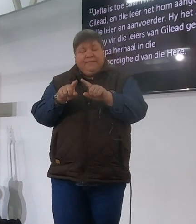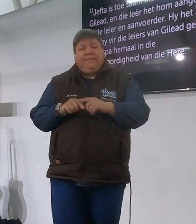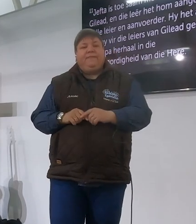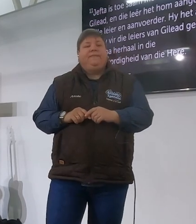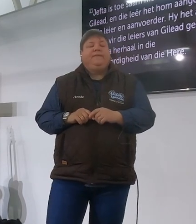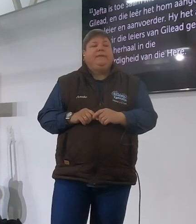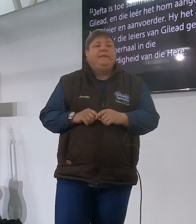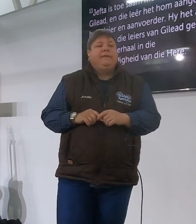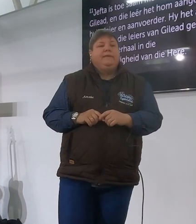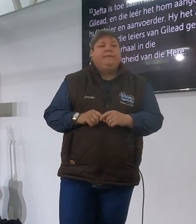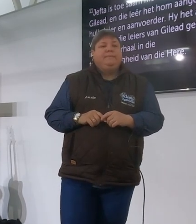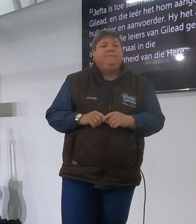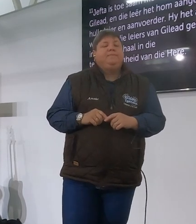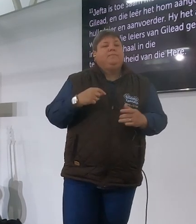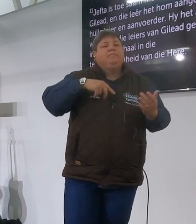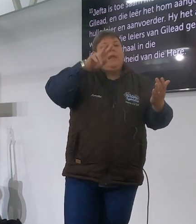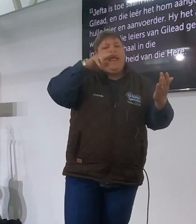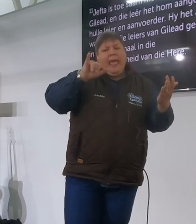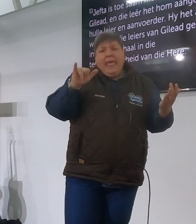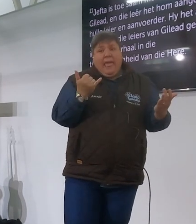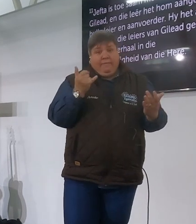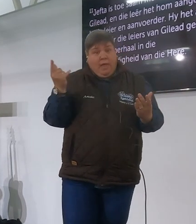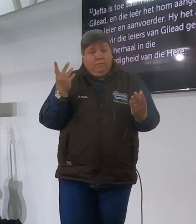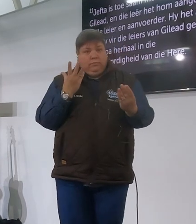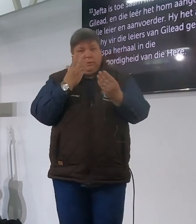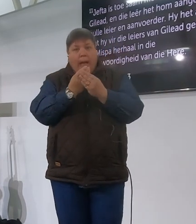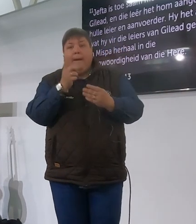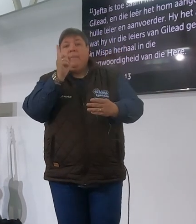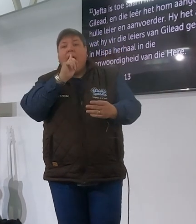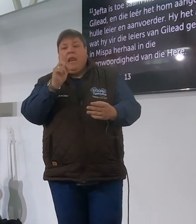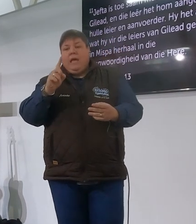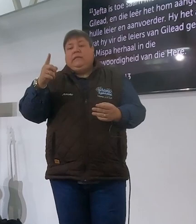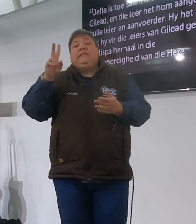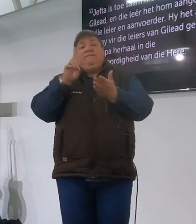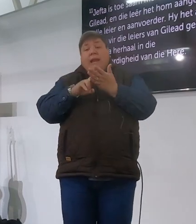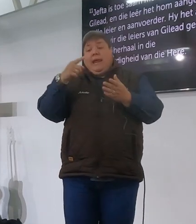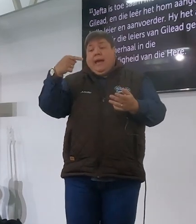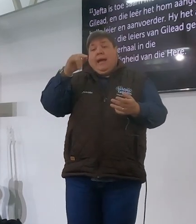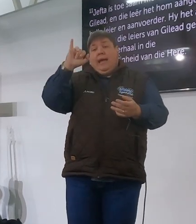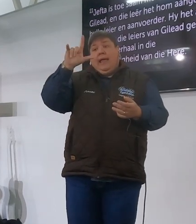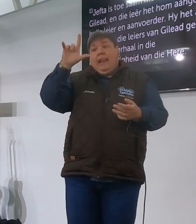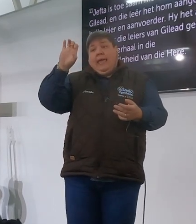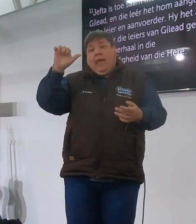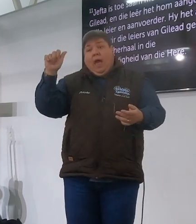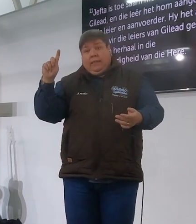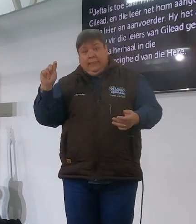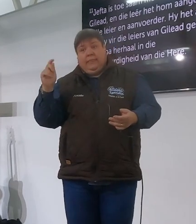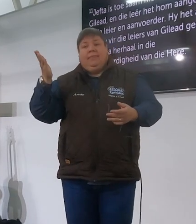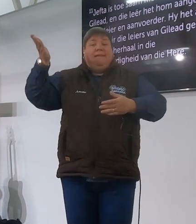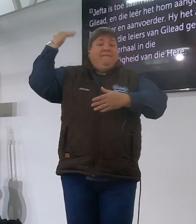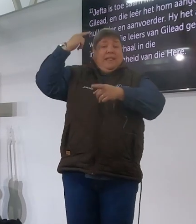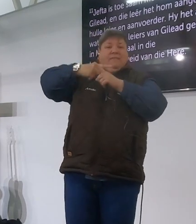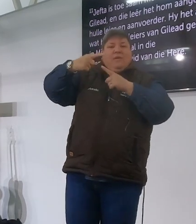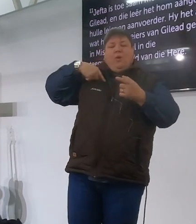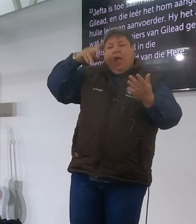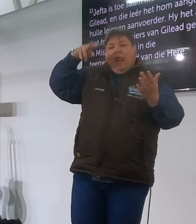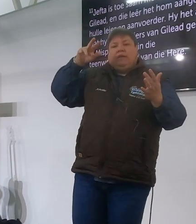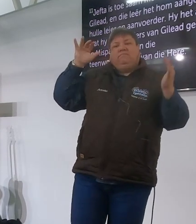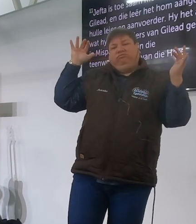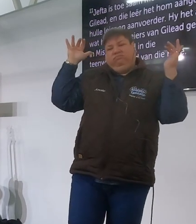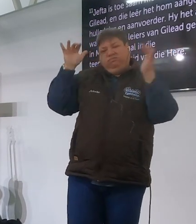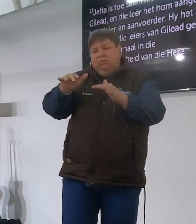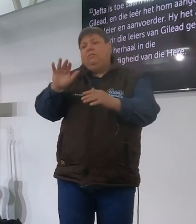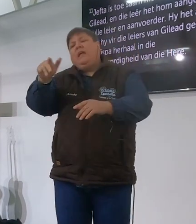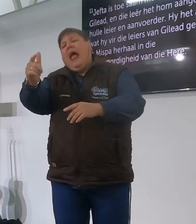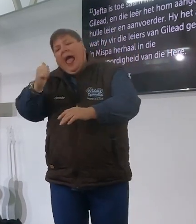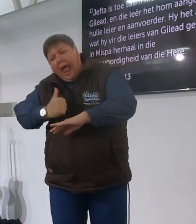11 en ons lees daar jeeft ons toe saam met die leiders van Gilead nou ondouw nou net die vorige vers het ons laas week na gekyk hulle het na om toe gekom en